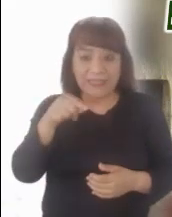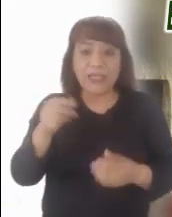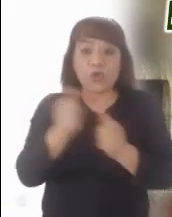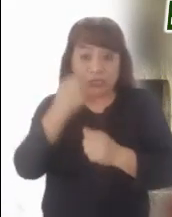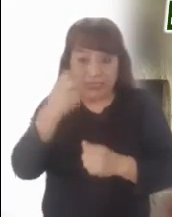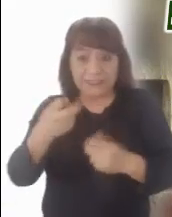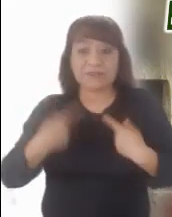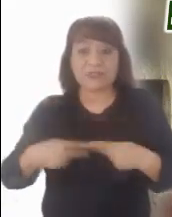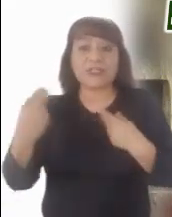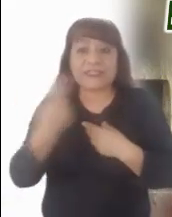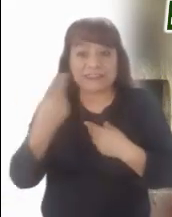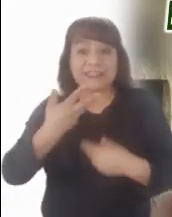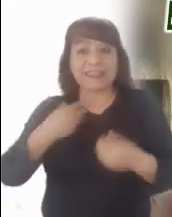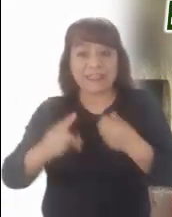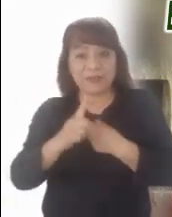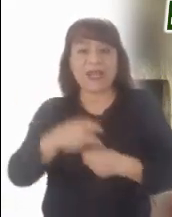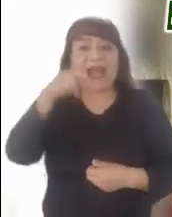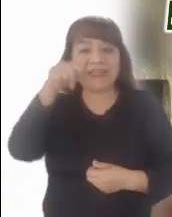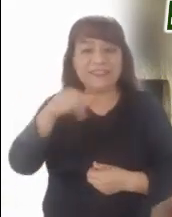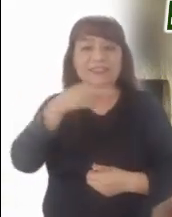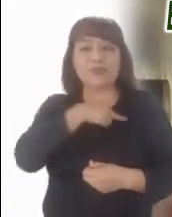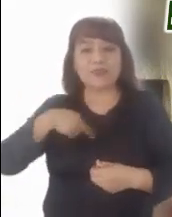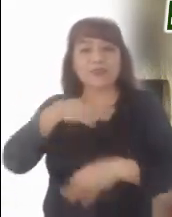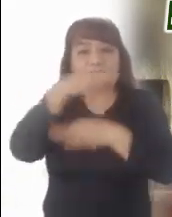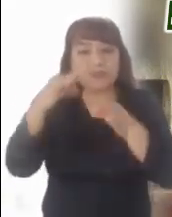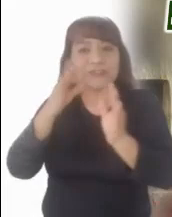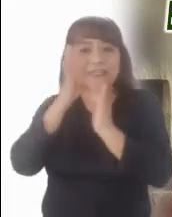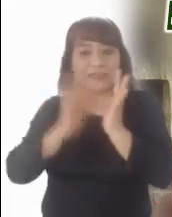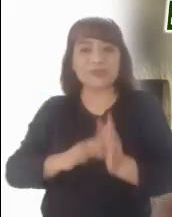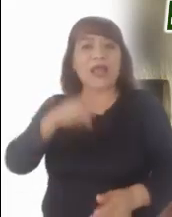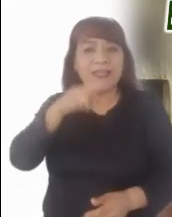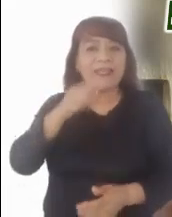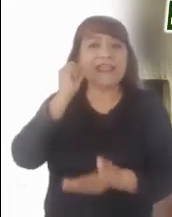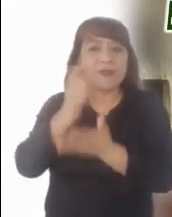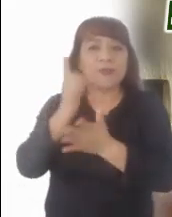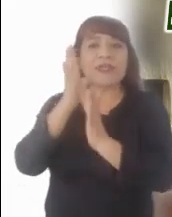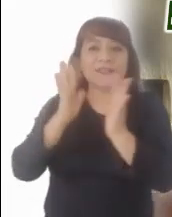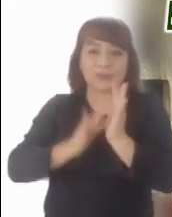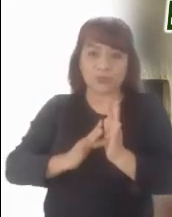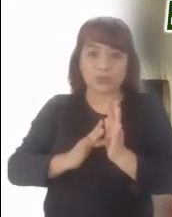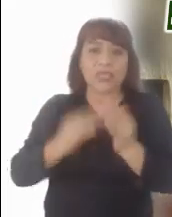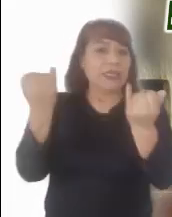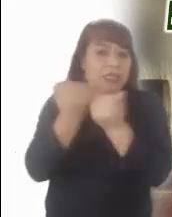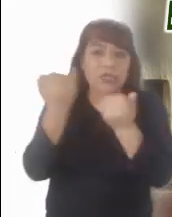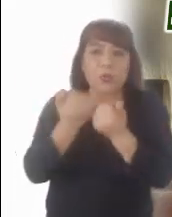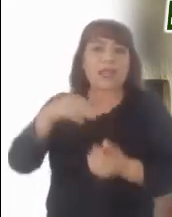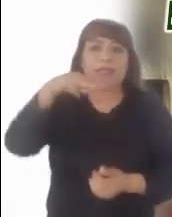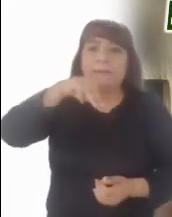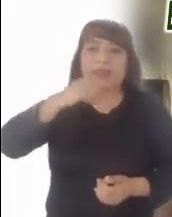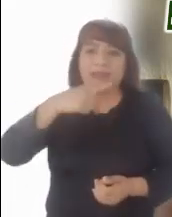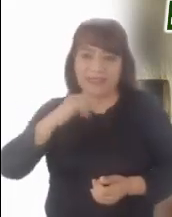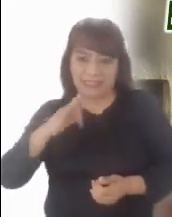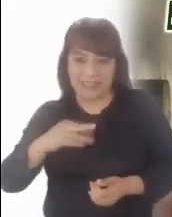que descubrirlos, y ahí tenemos que dar el anuncio. Con María, hoy, vayamos a